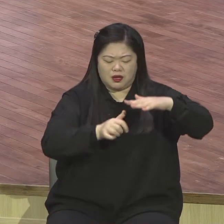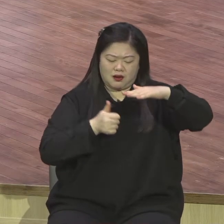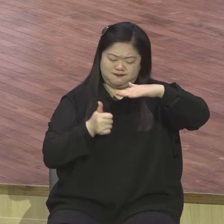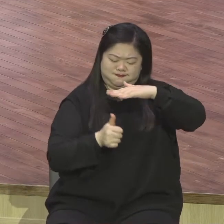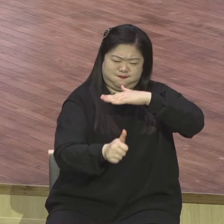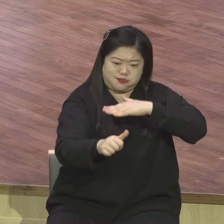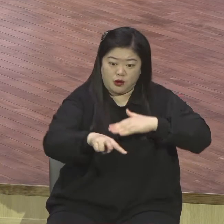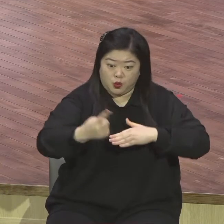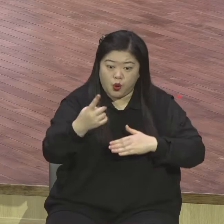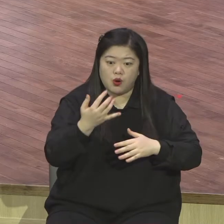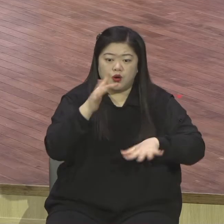그런 시간표도 있습니다